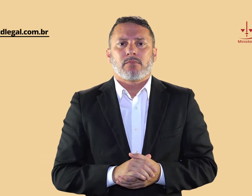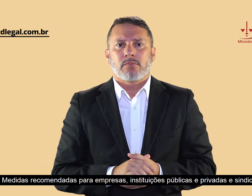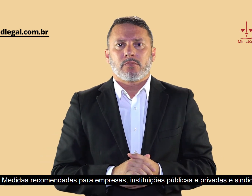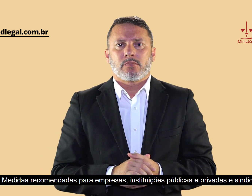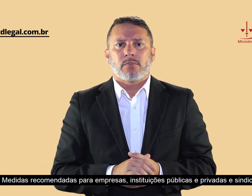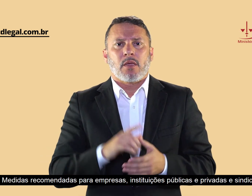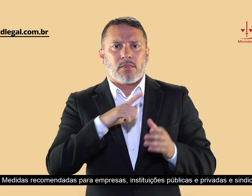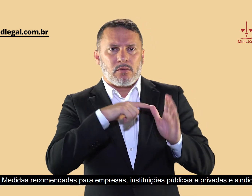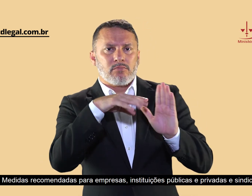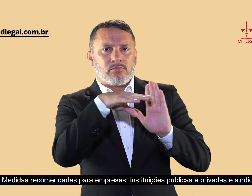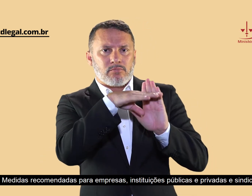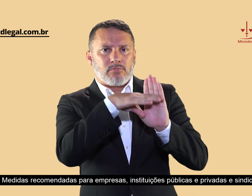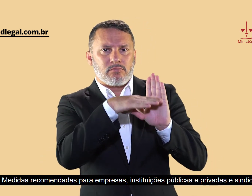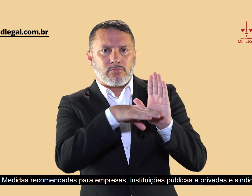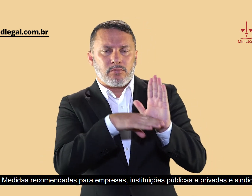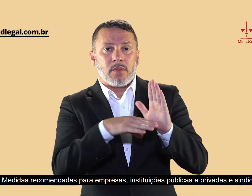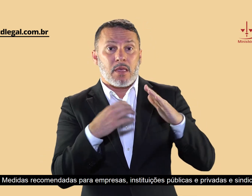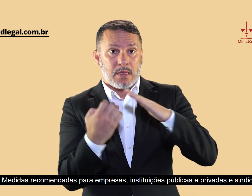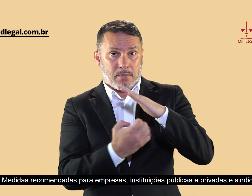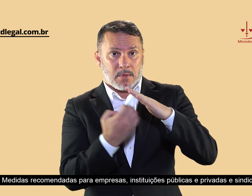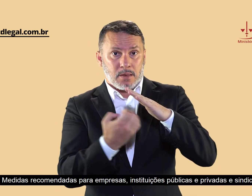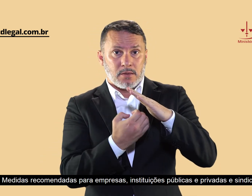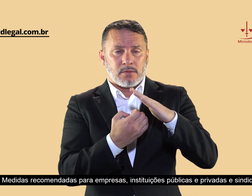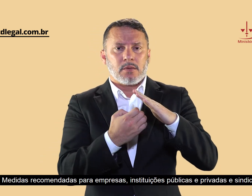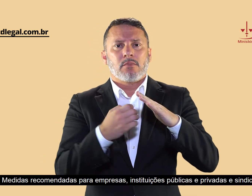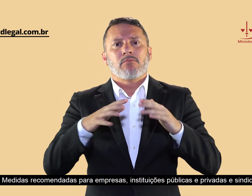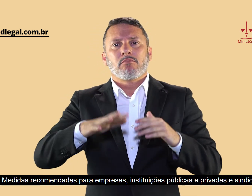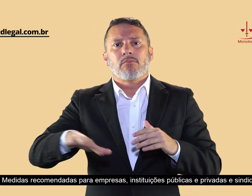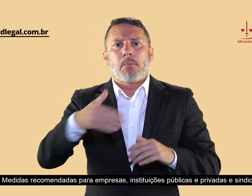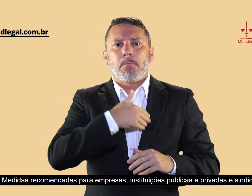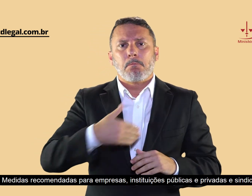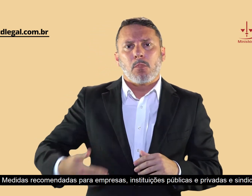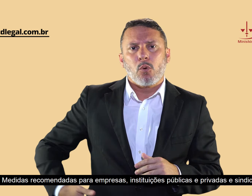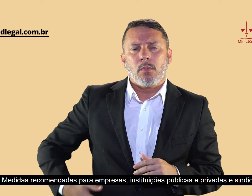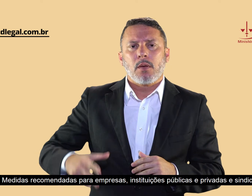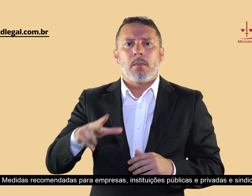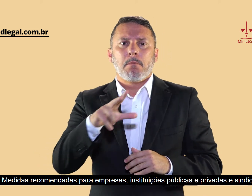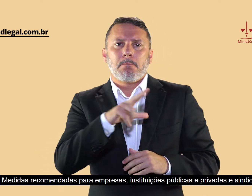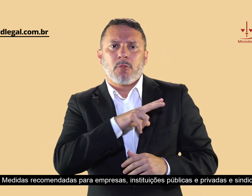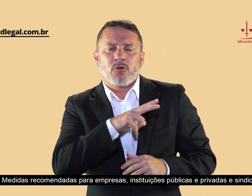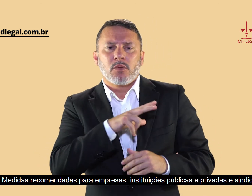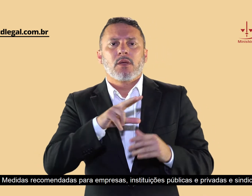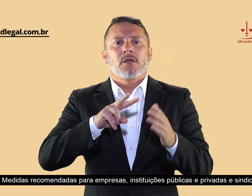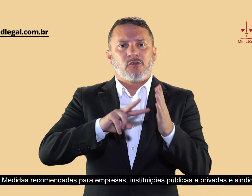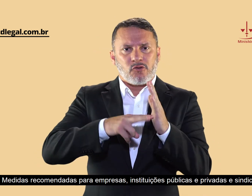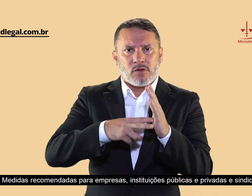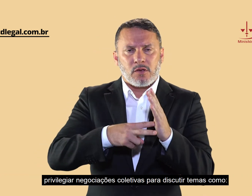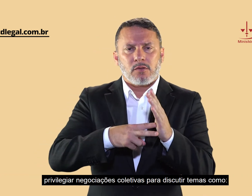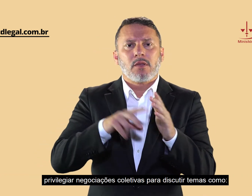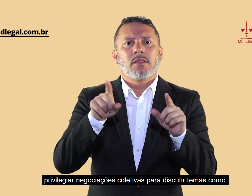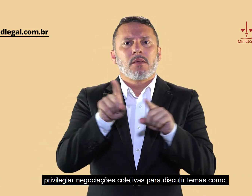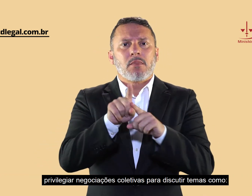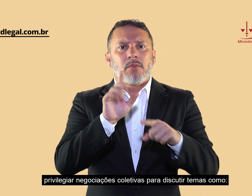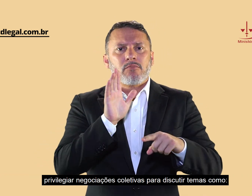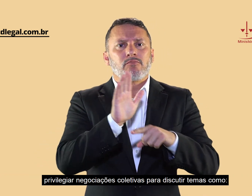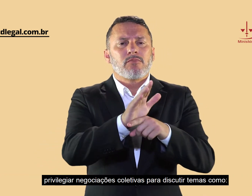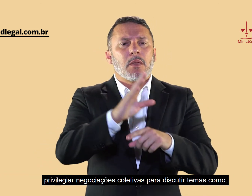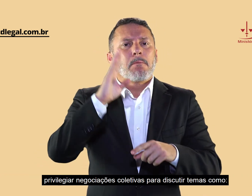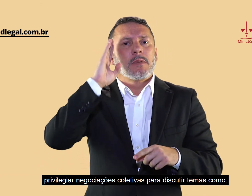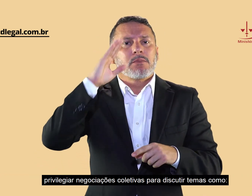Medidas recomendadas para empresas, instituições públicas e privadas e sindicatos. Privilegiar negociações coletivas